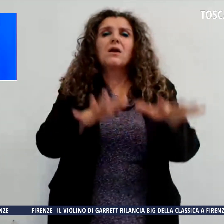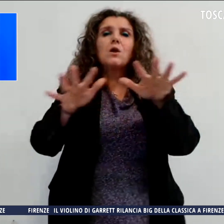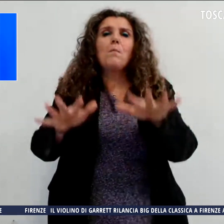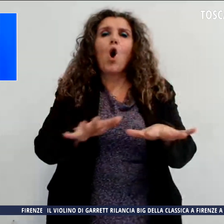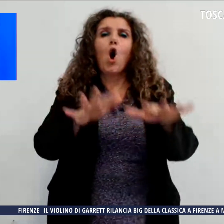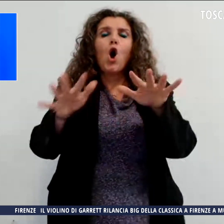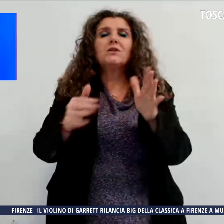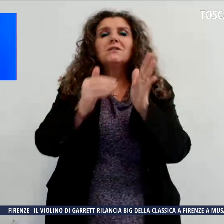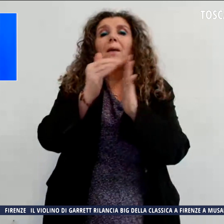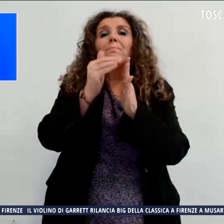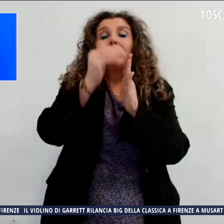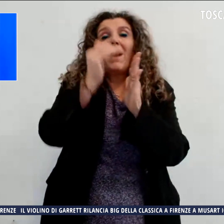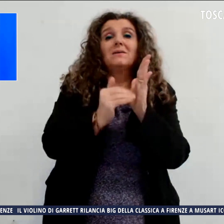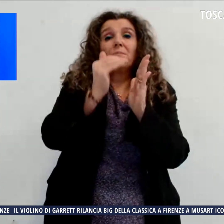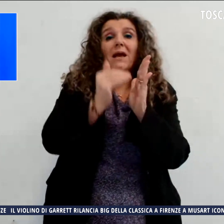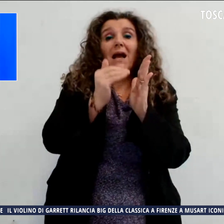le massime.